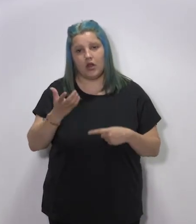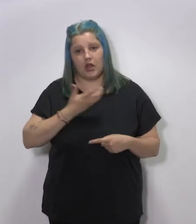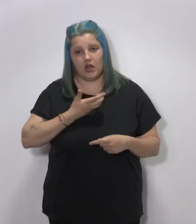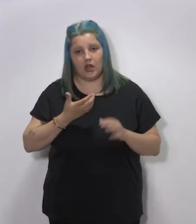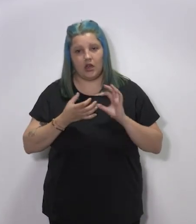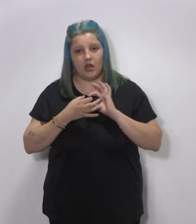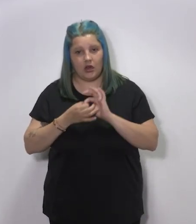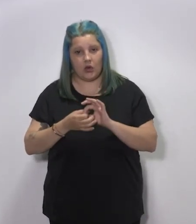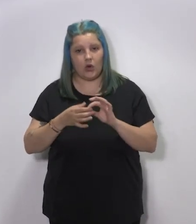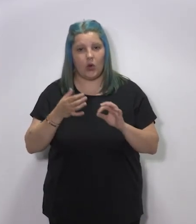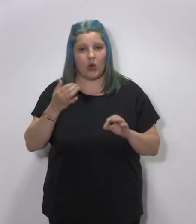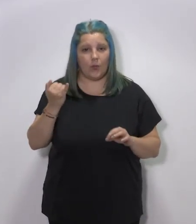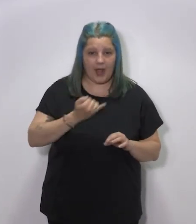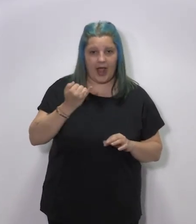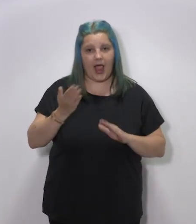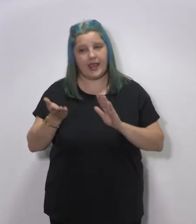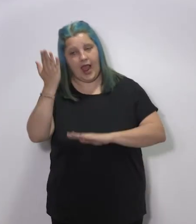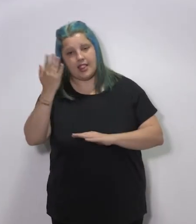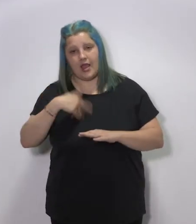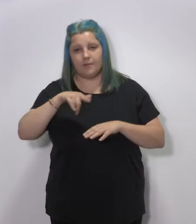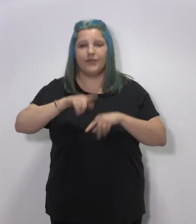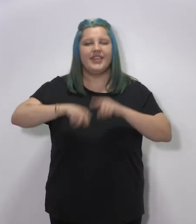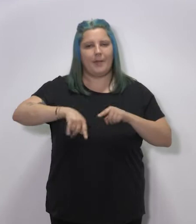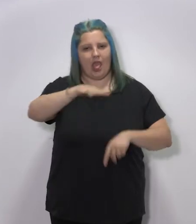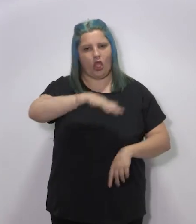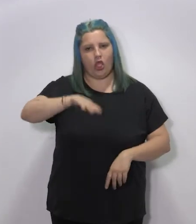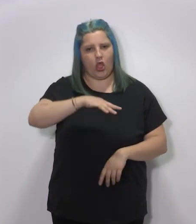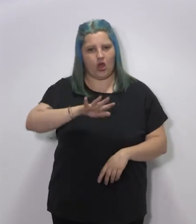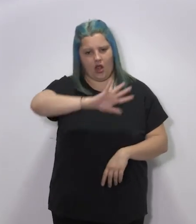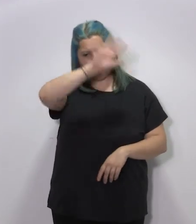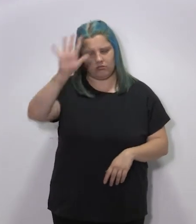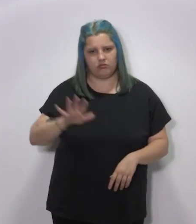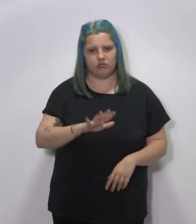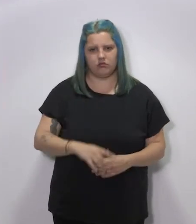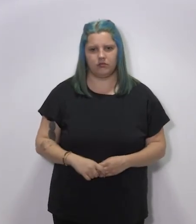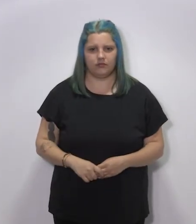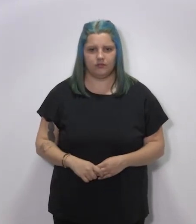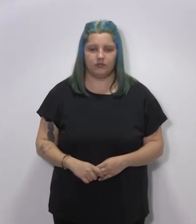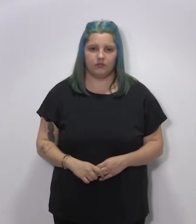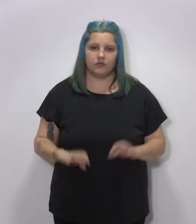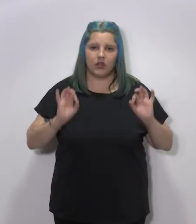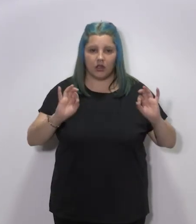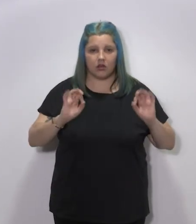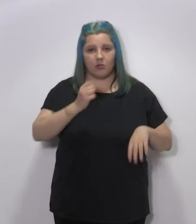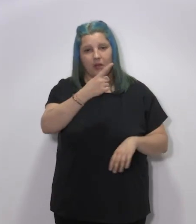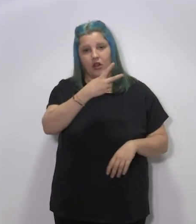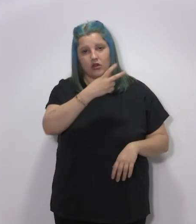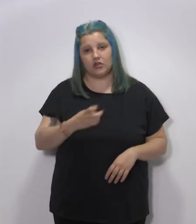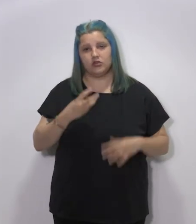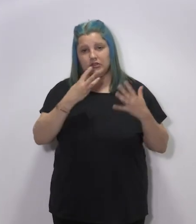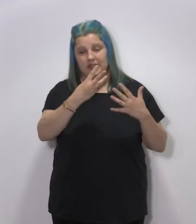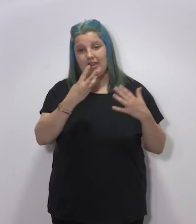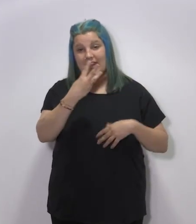unido a ello, también Rioja Baja y Rioja Alta. Este es el sentido, en concreto, de las 2